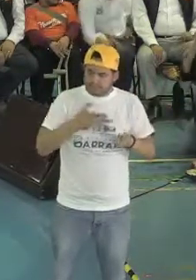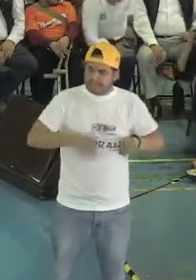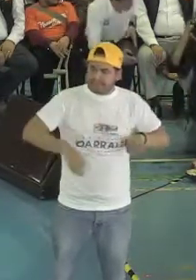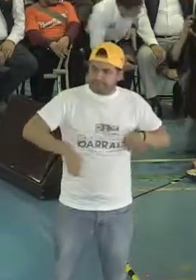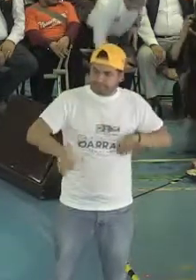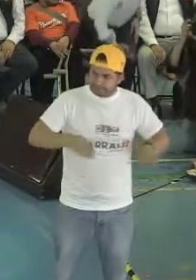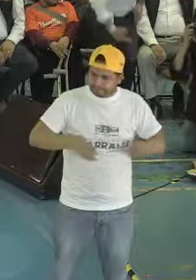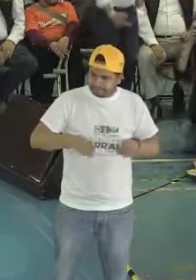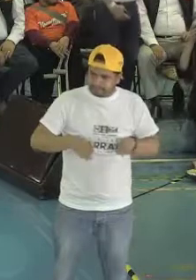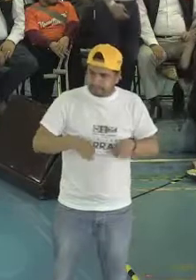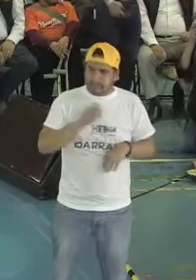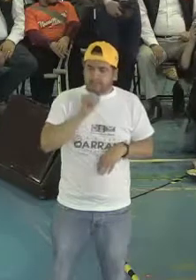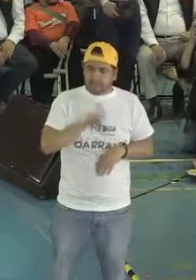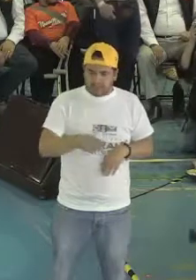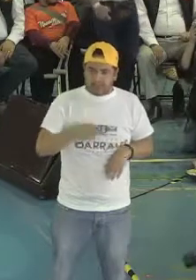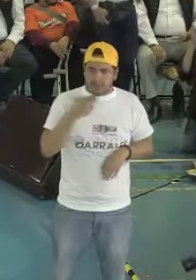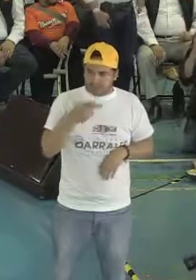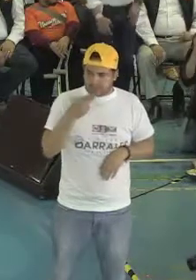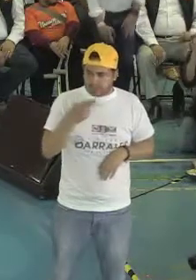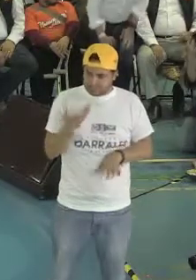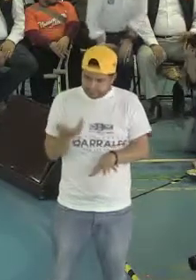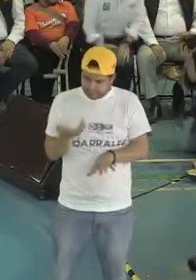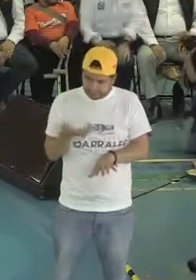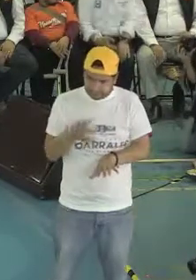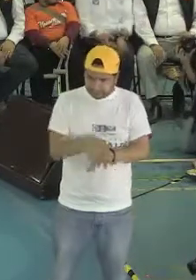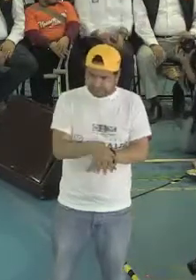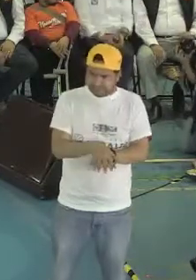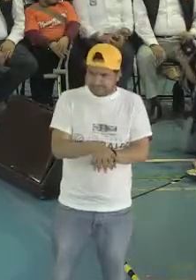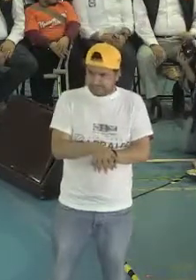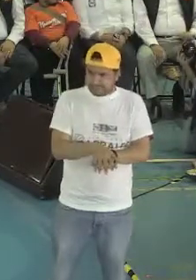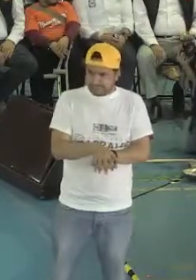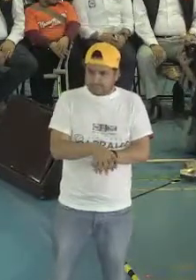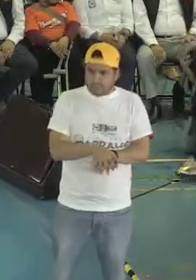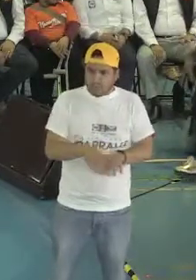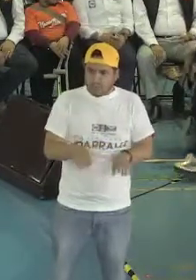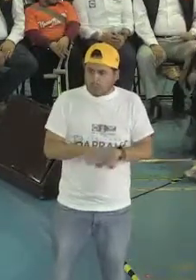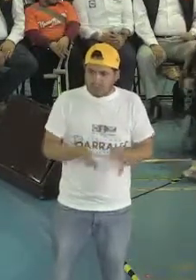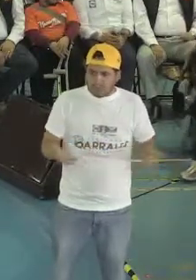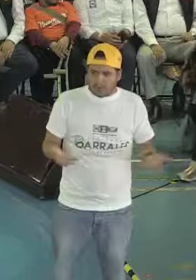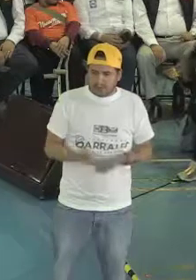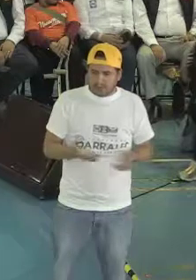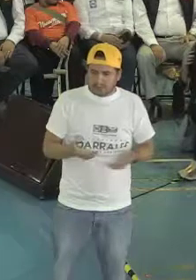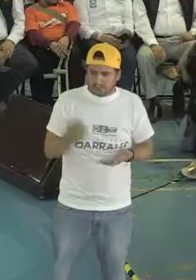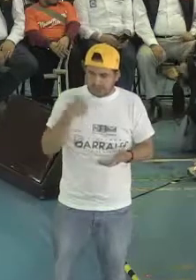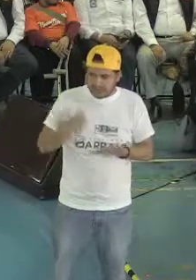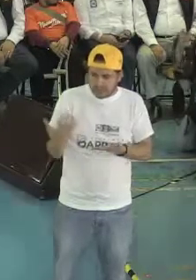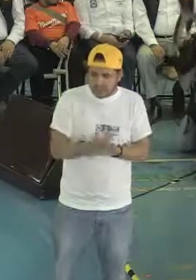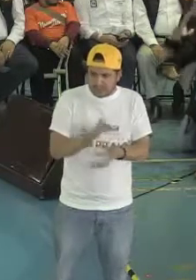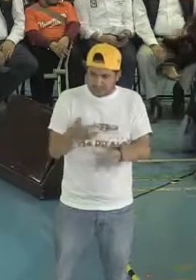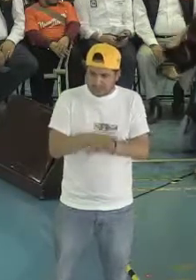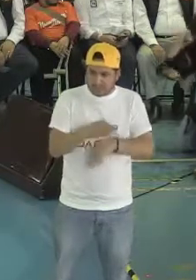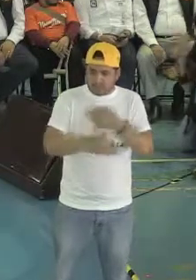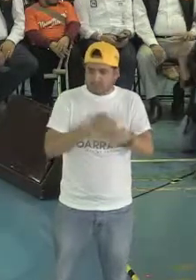uno de ellos habla justo de la integración. ¿Cómo vamos a garantizar la integración de todas las